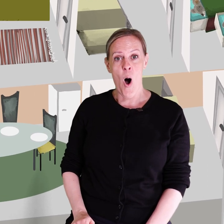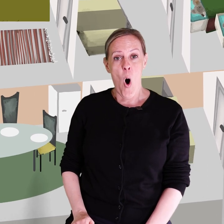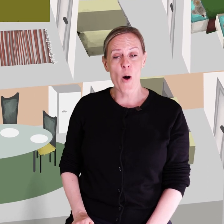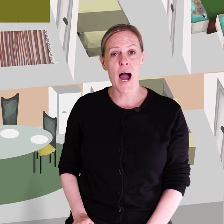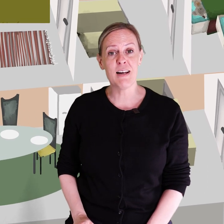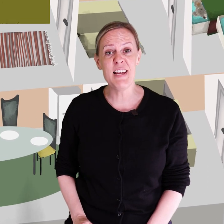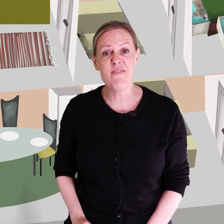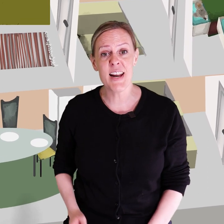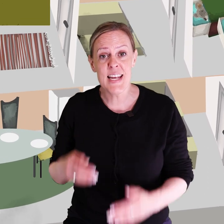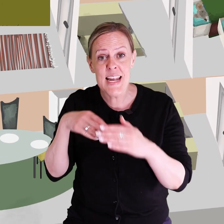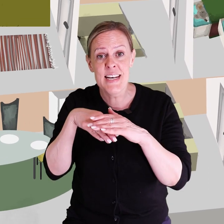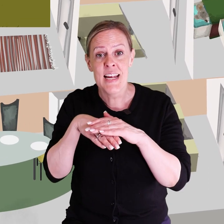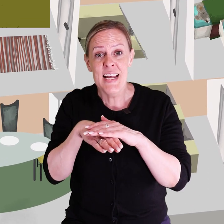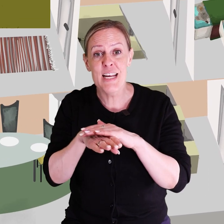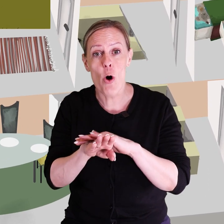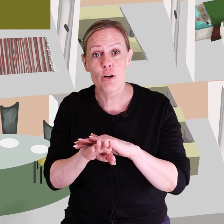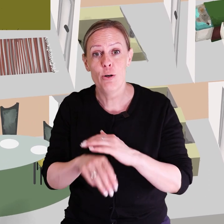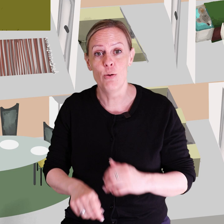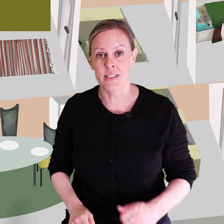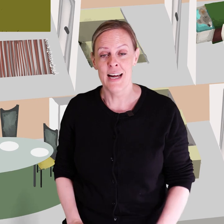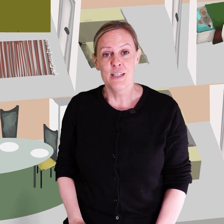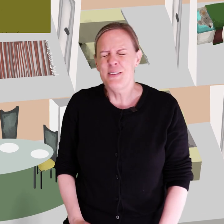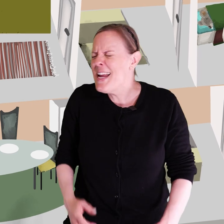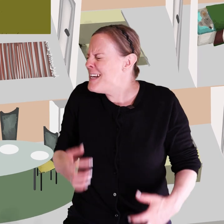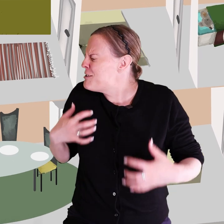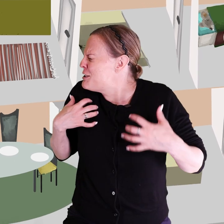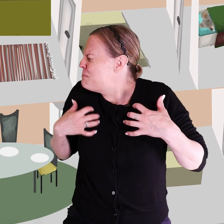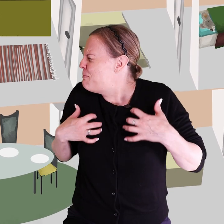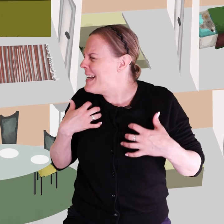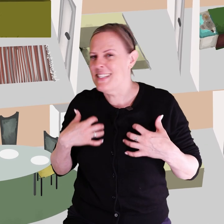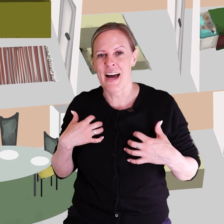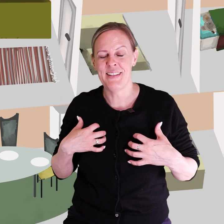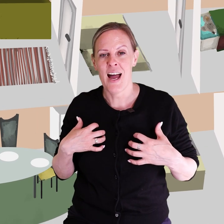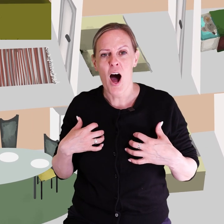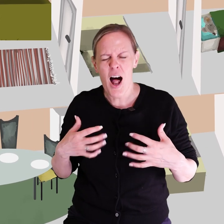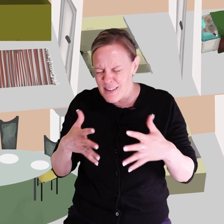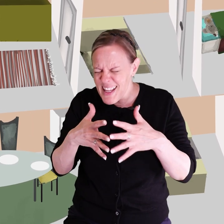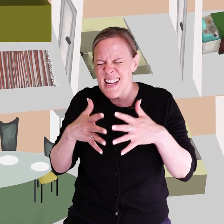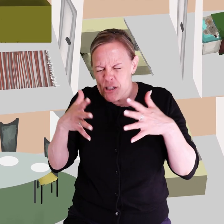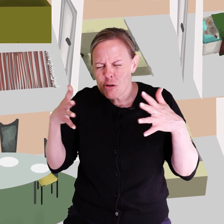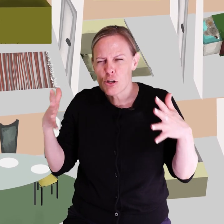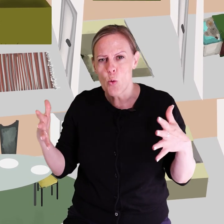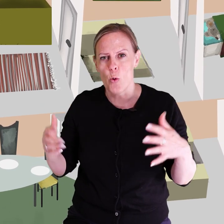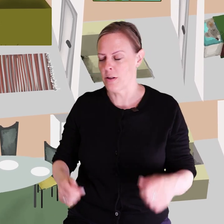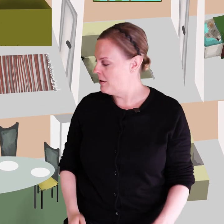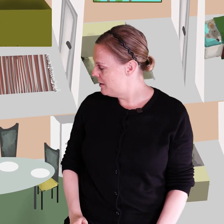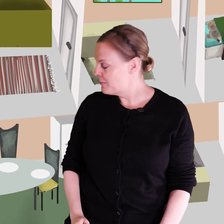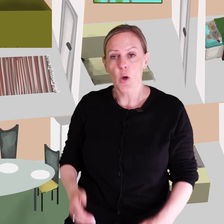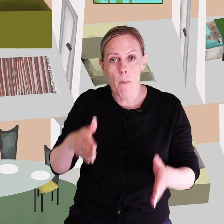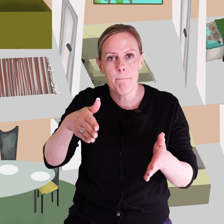Och när han kliver in i dockhuset. Det är så spännande. Allt är så stort. Och